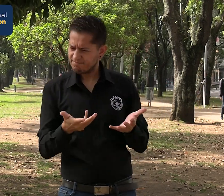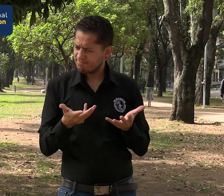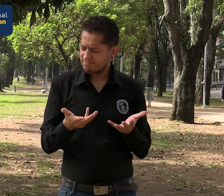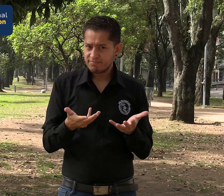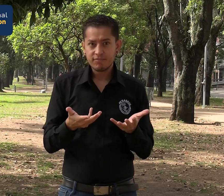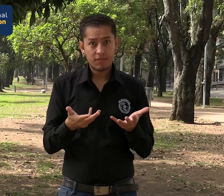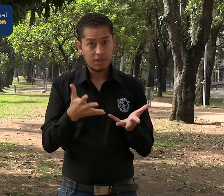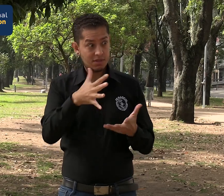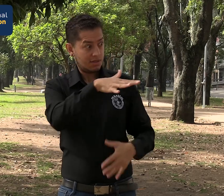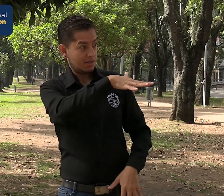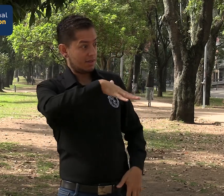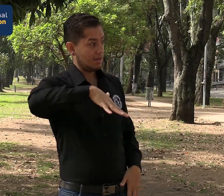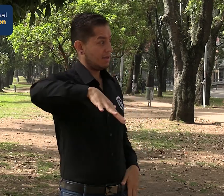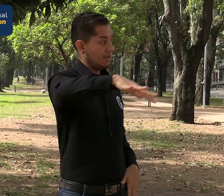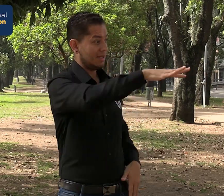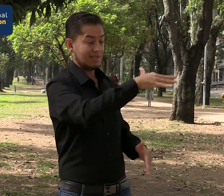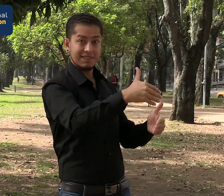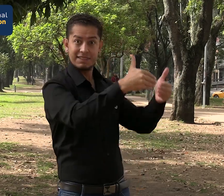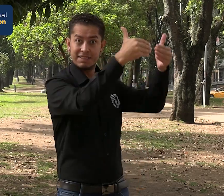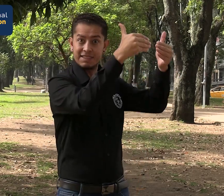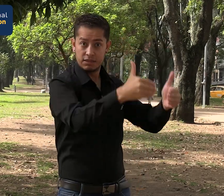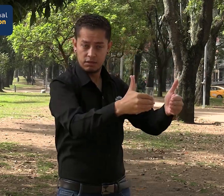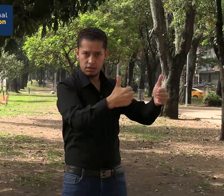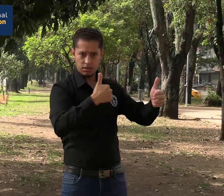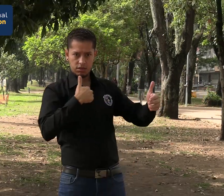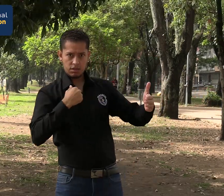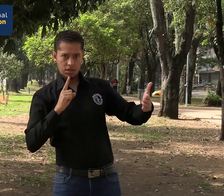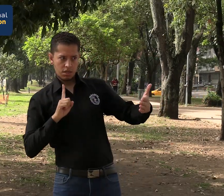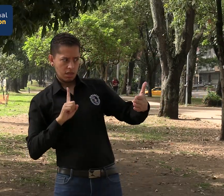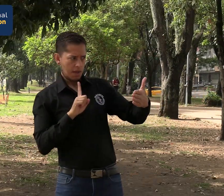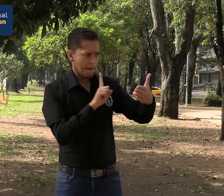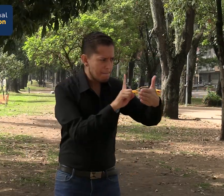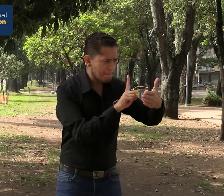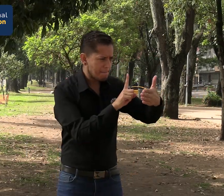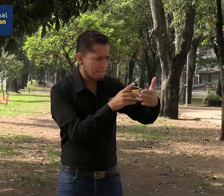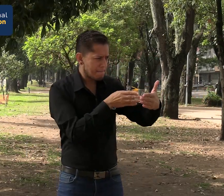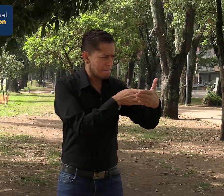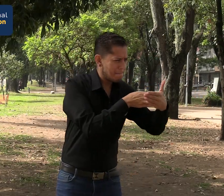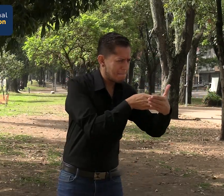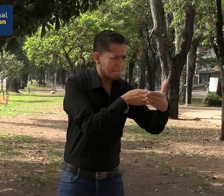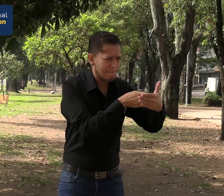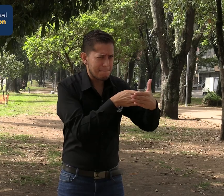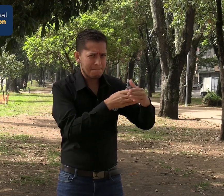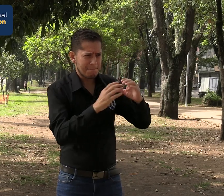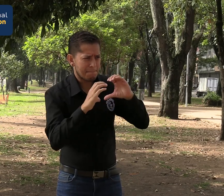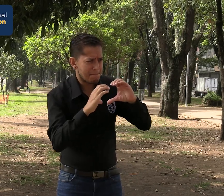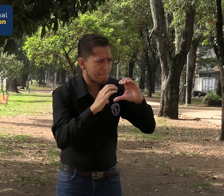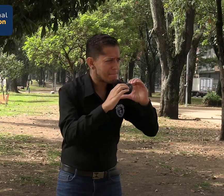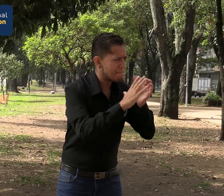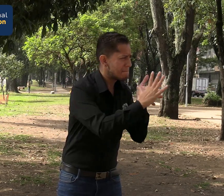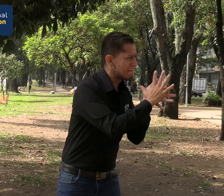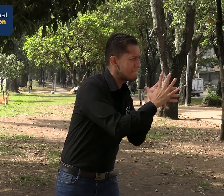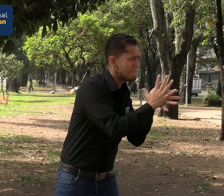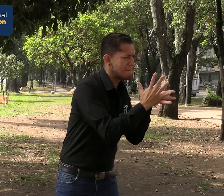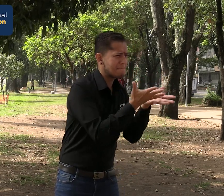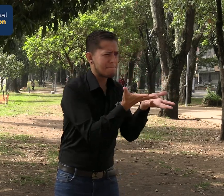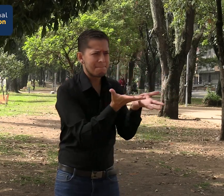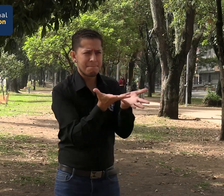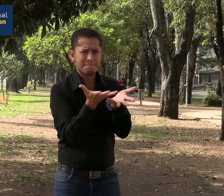La discapacidad la crea el entorno, que no me permite relacionarme y acceder a la información efectivamente,